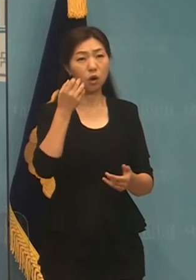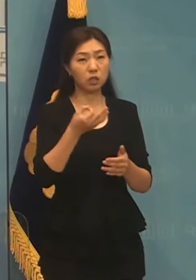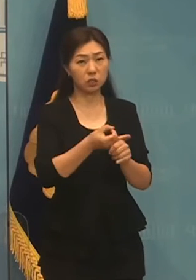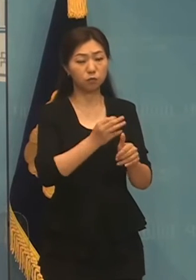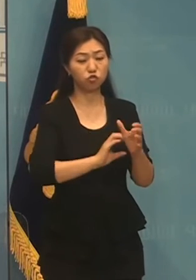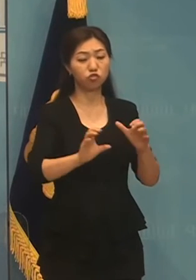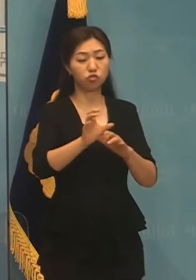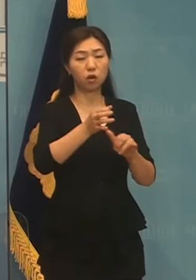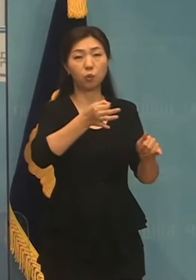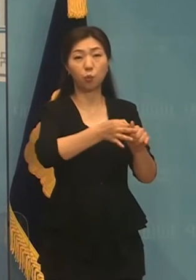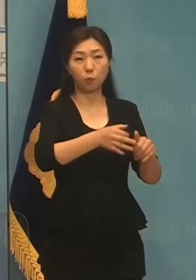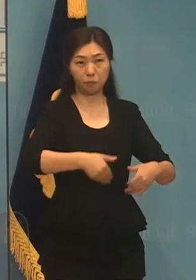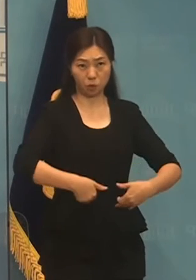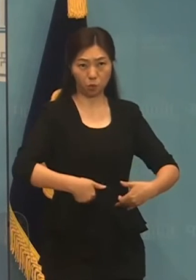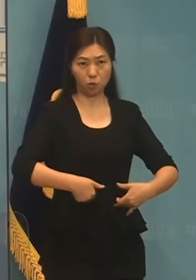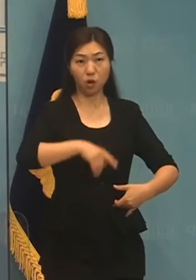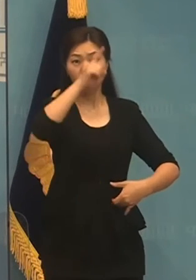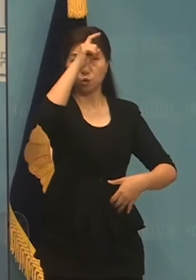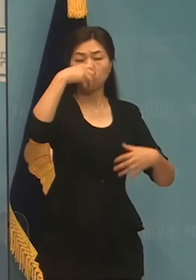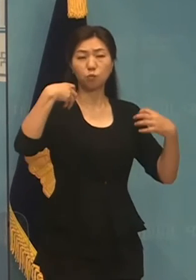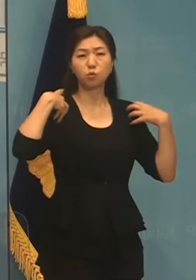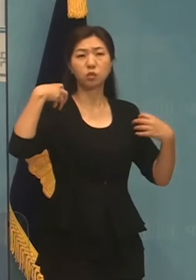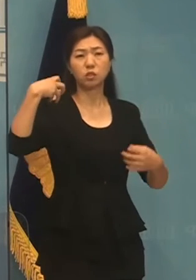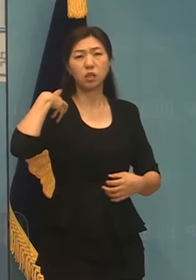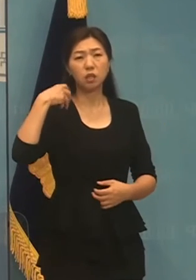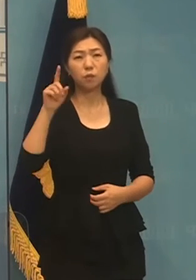일은 이 일을 제대로 강도하는 일입니다.